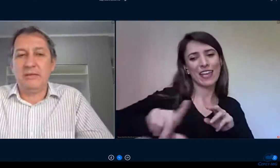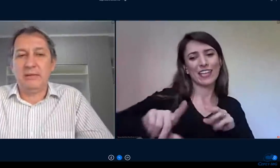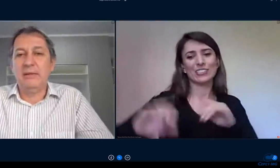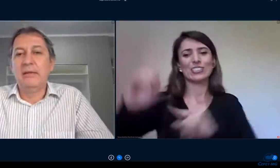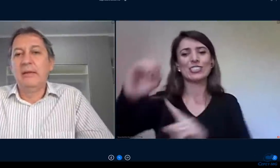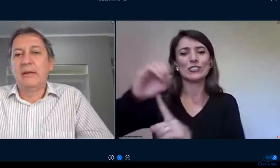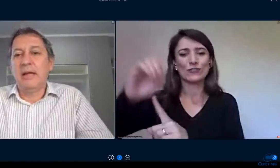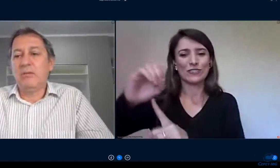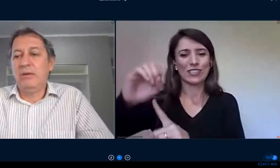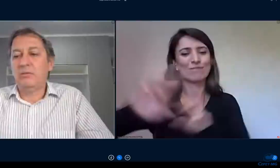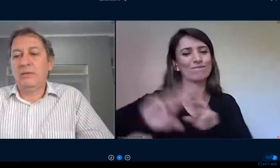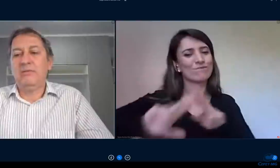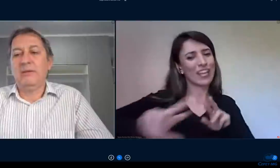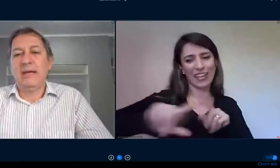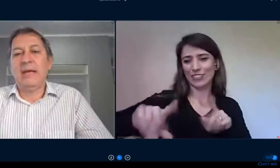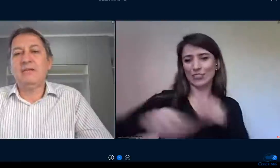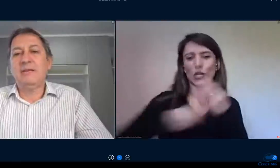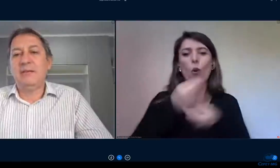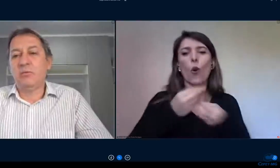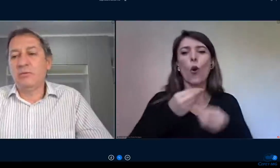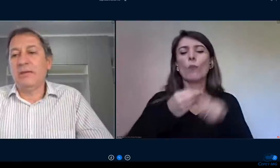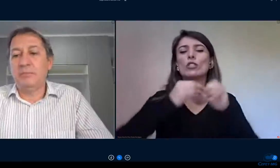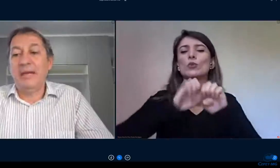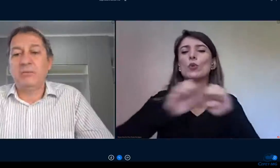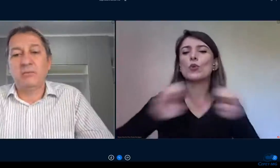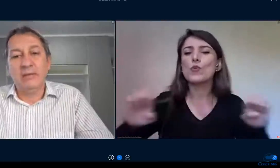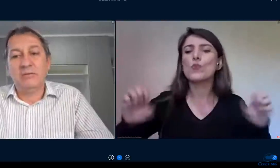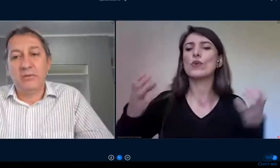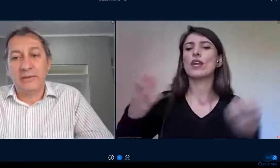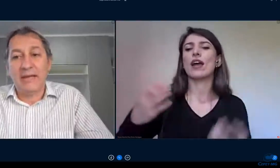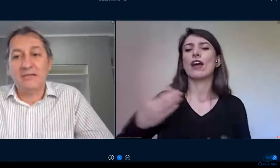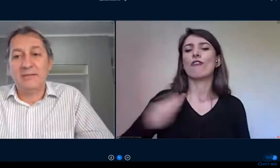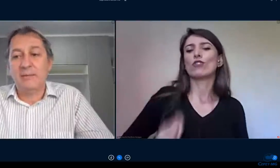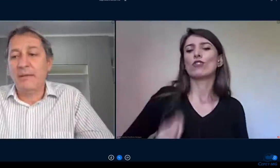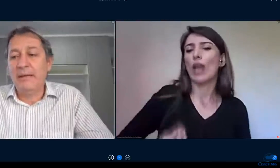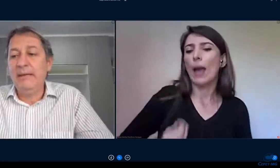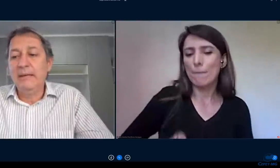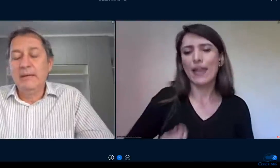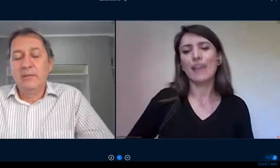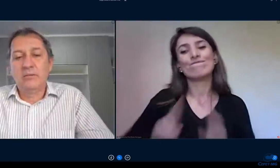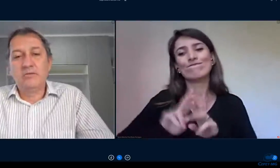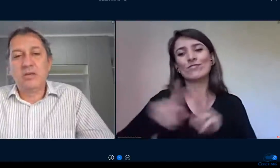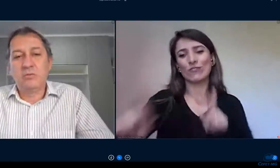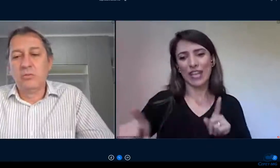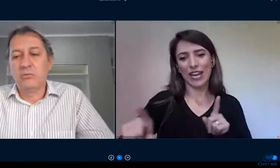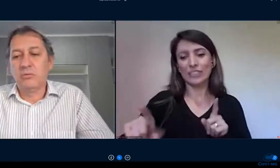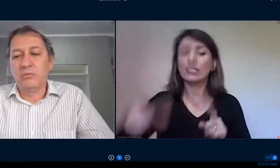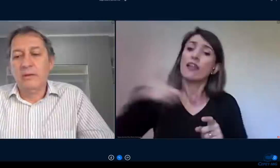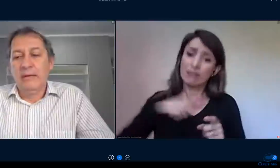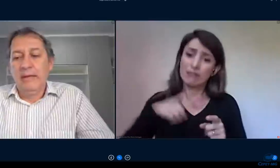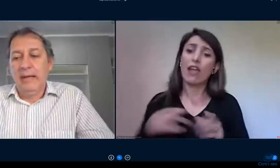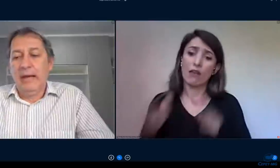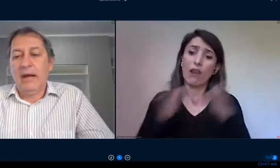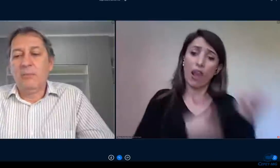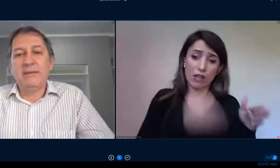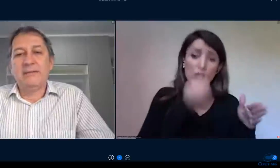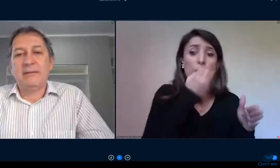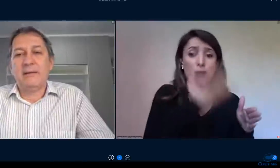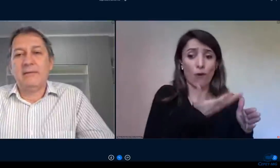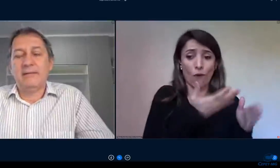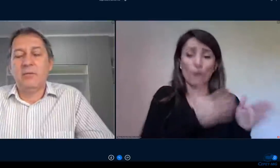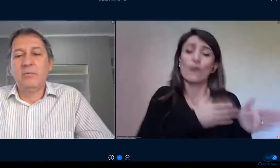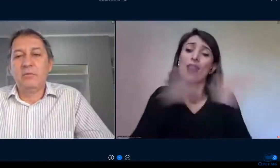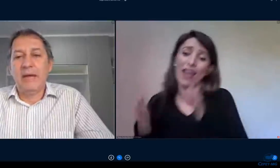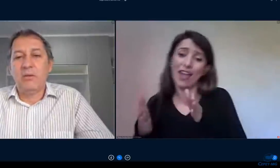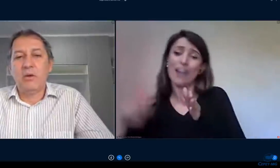que é distinta claro que isso tem vantagens em alguns aspectos tem desvantagens também nos institutos há uma